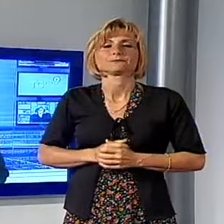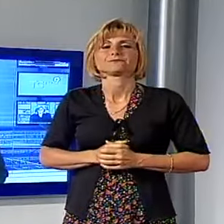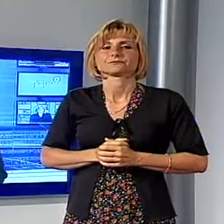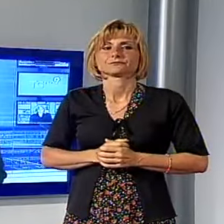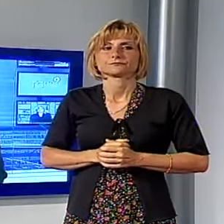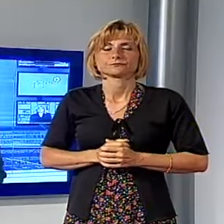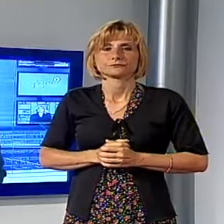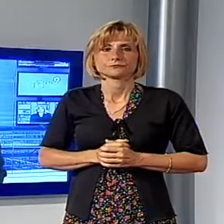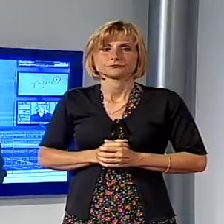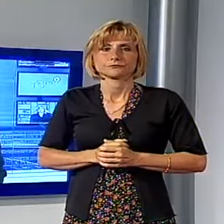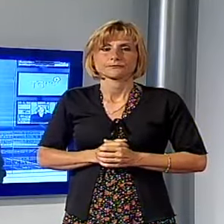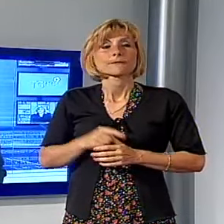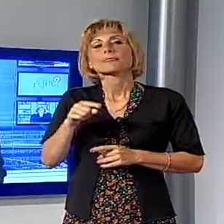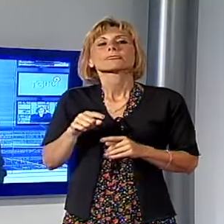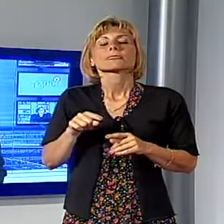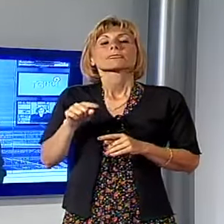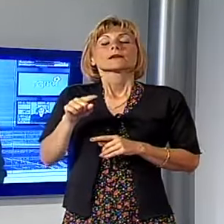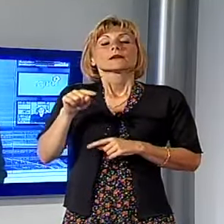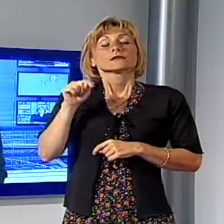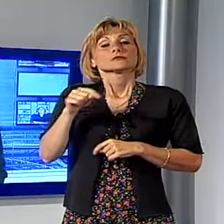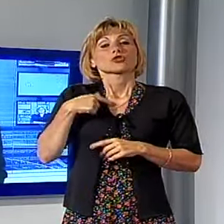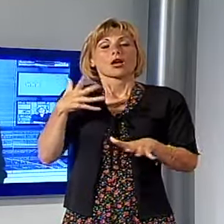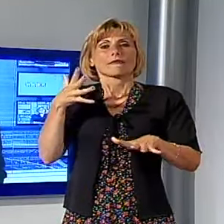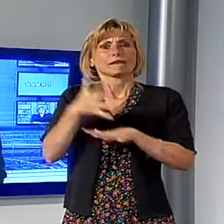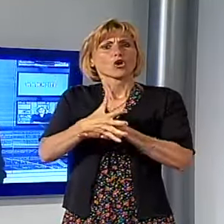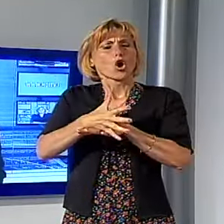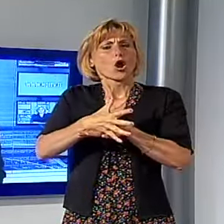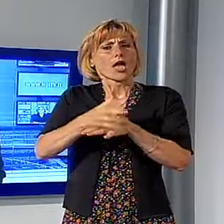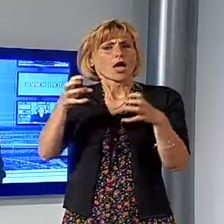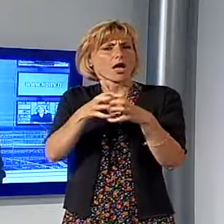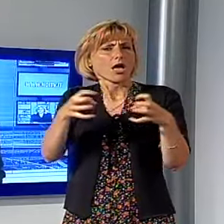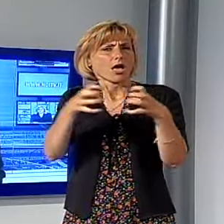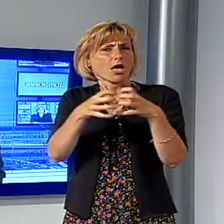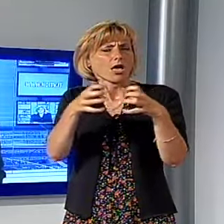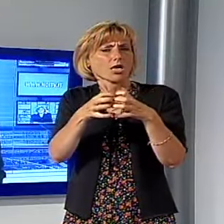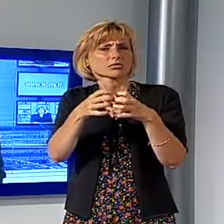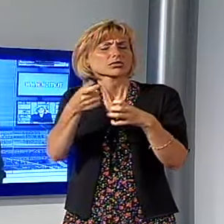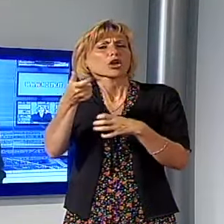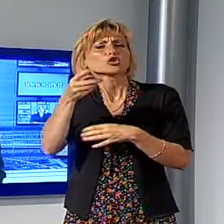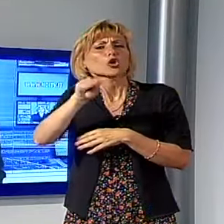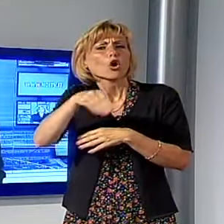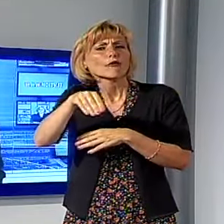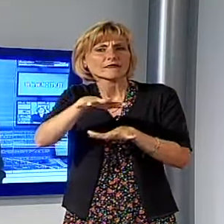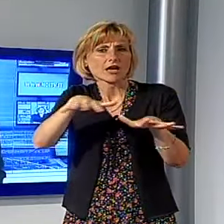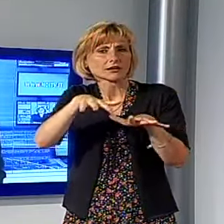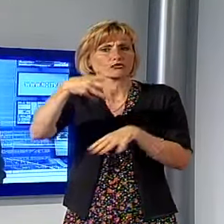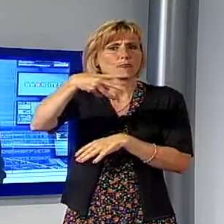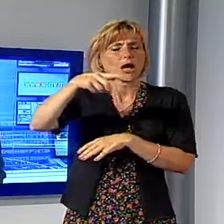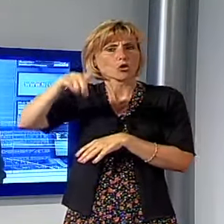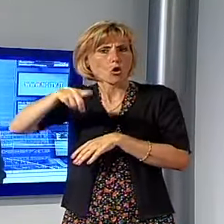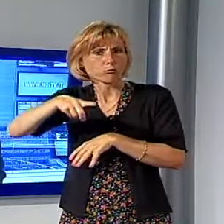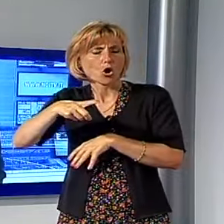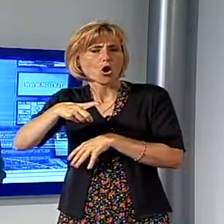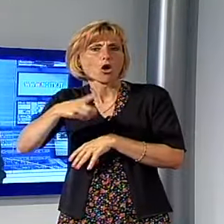E siamo alla cronaca, fatti di cronaca, violenta lite tra extracomunitari al Marco Polo a Viareggio. La notte